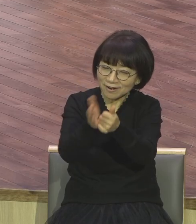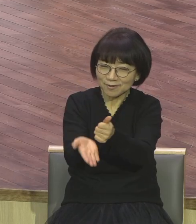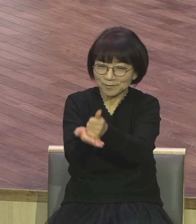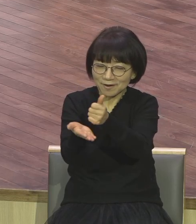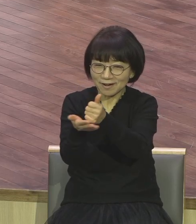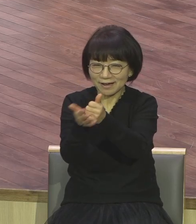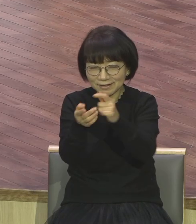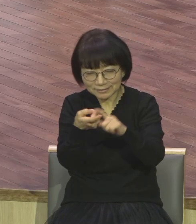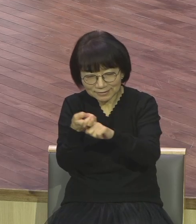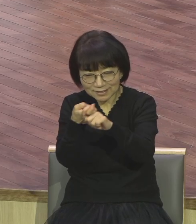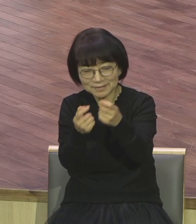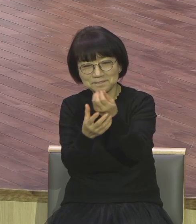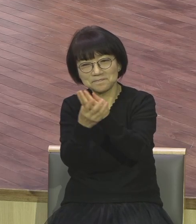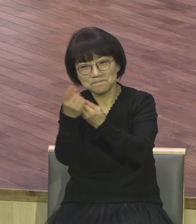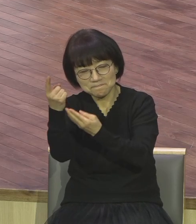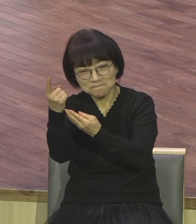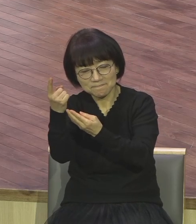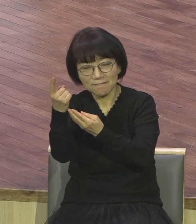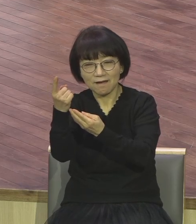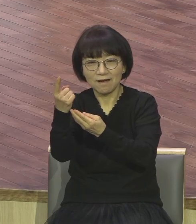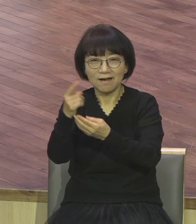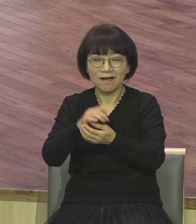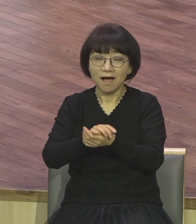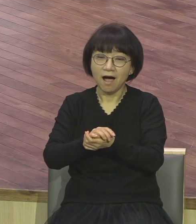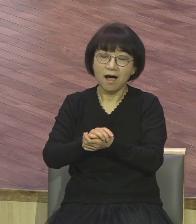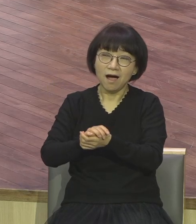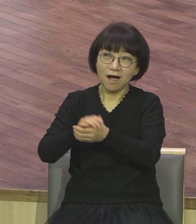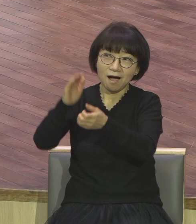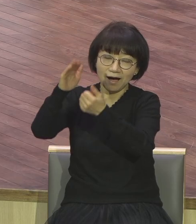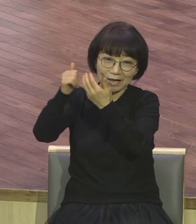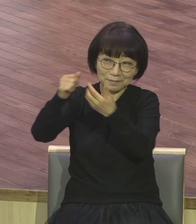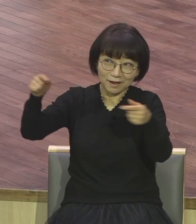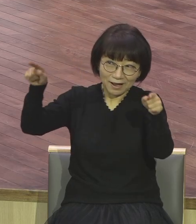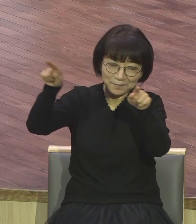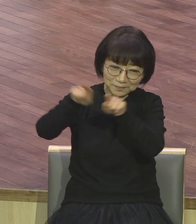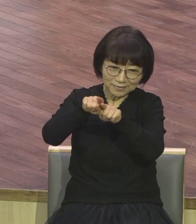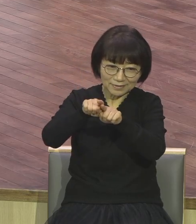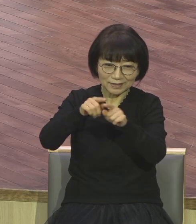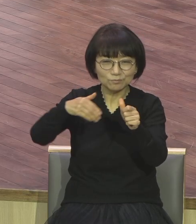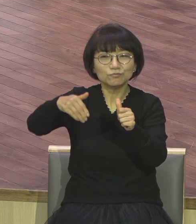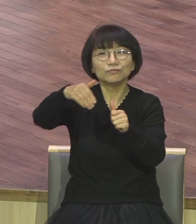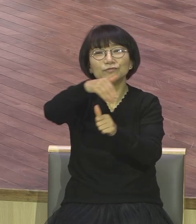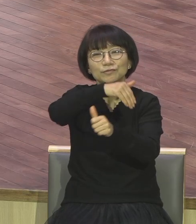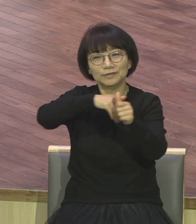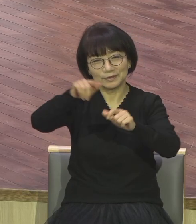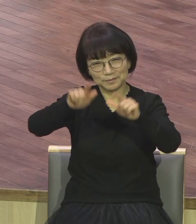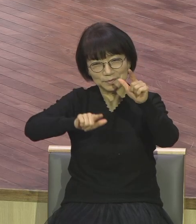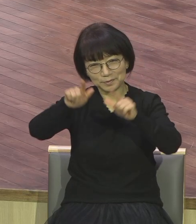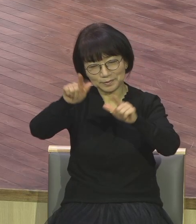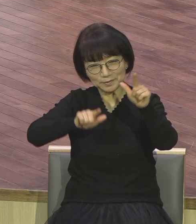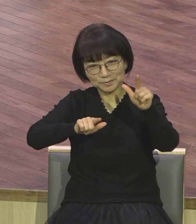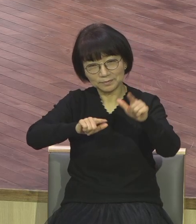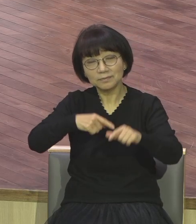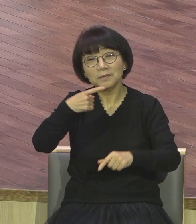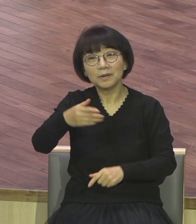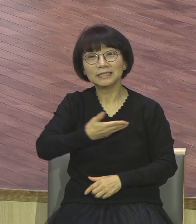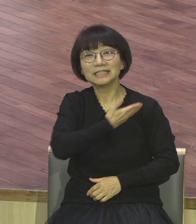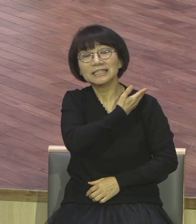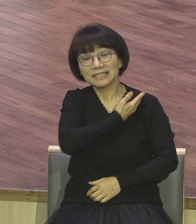임마누일 그대로 하나님 함께 하신 분위기 이게 뭐요 제자 시스템이에요 이것이 바로